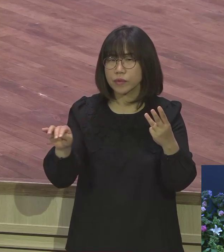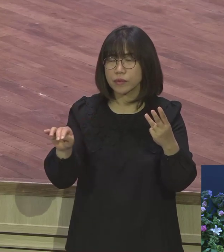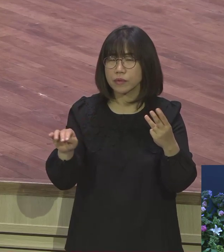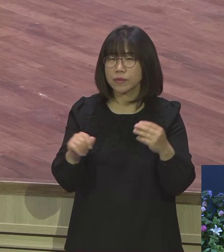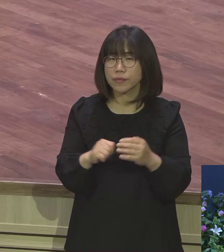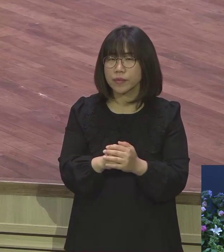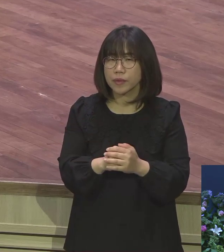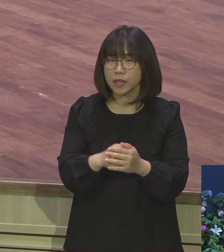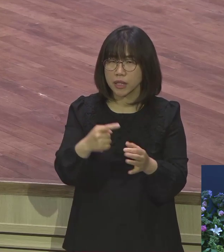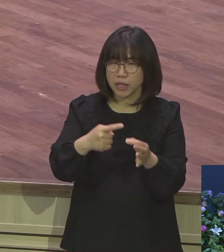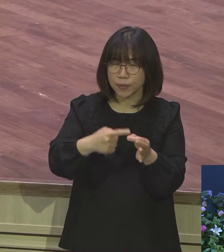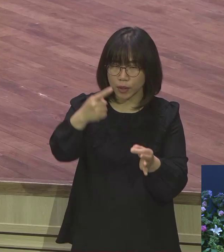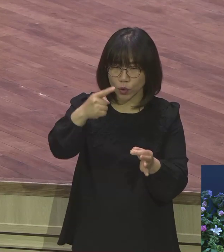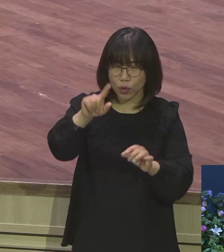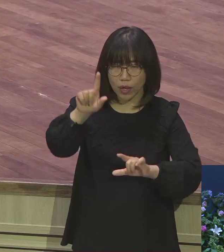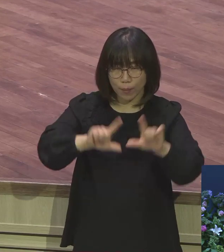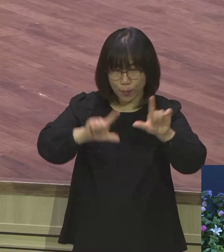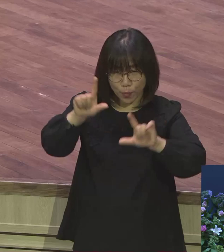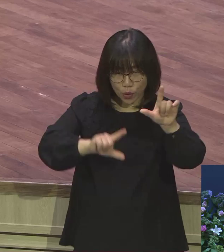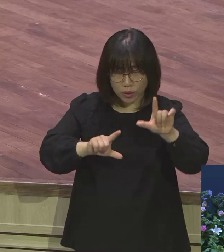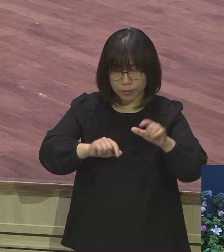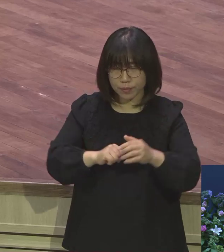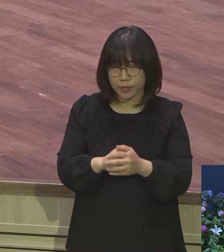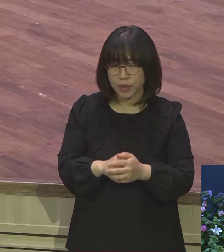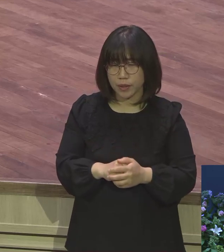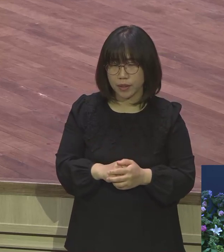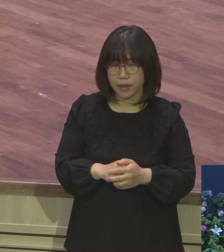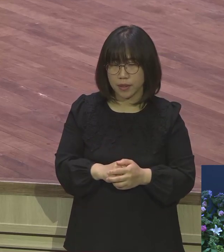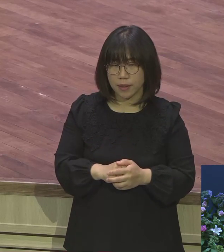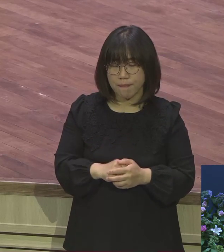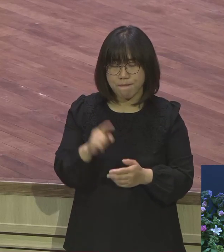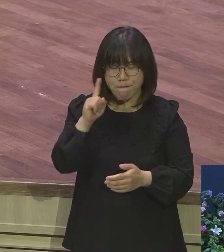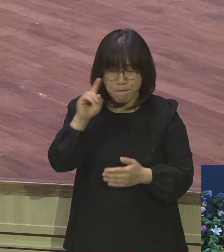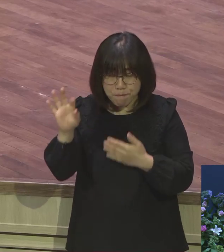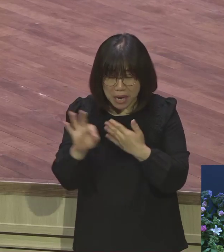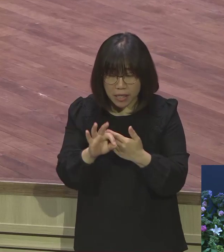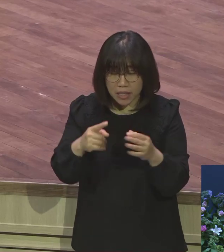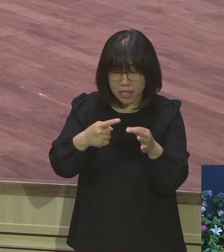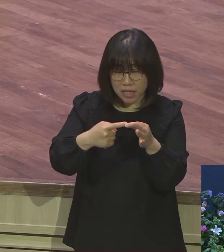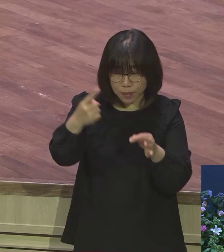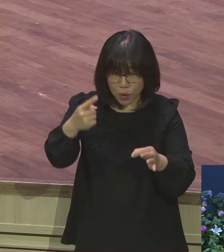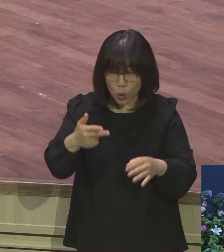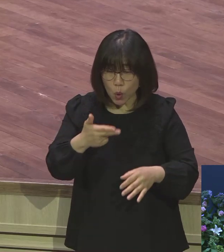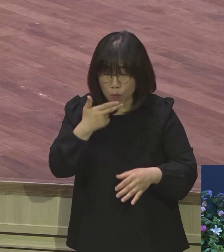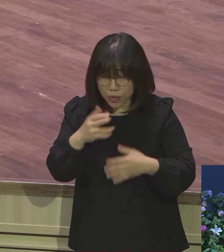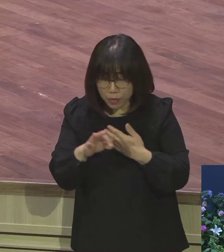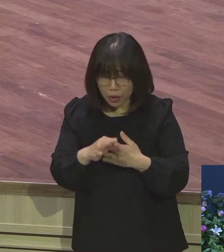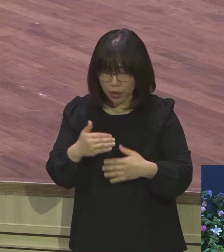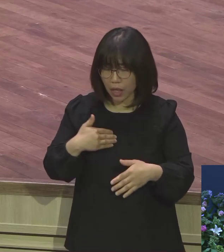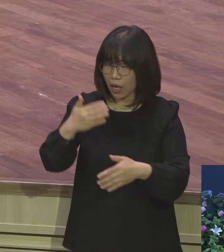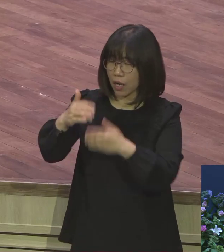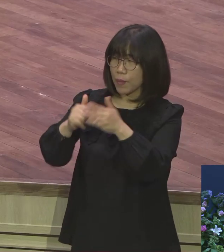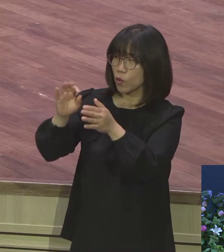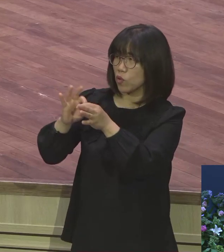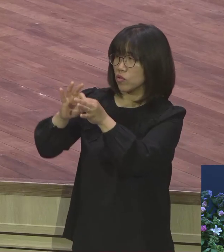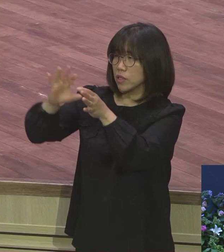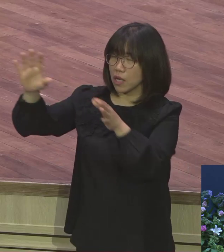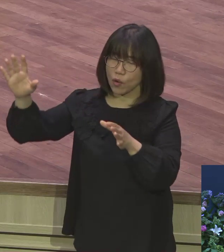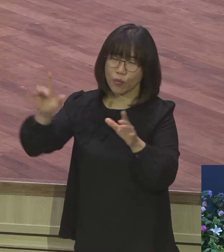생활을 하나님 앞에 하지 않는다면 경차기 삶의 경제는 하나님 상관없는 거예요 하나님 상관없어 나는